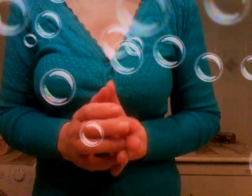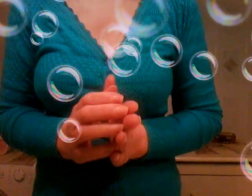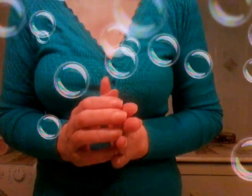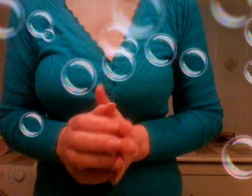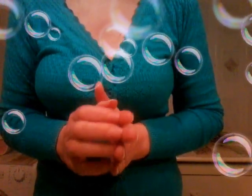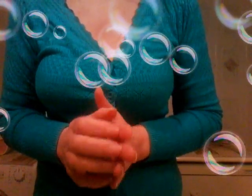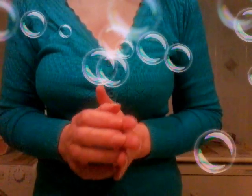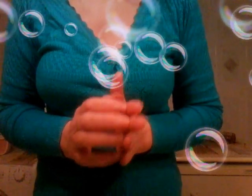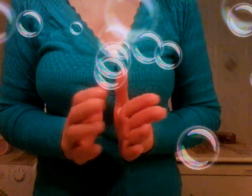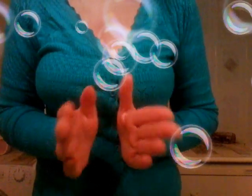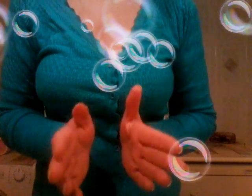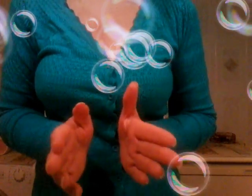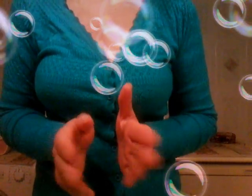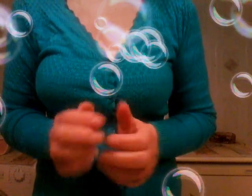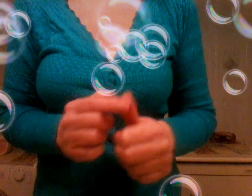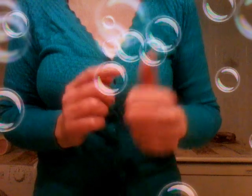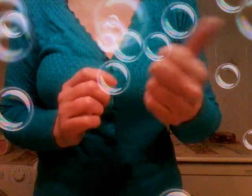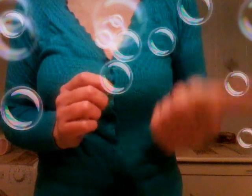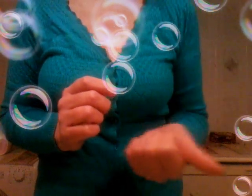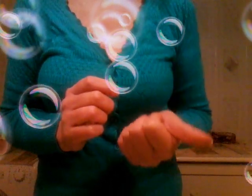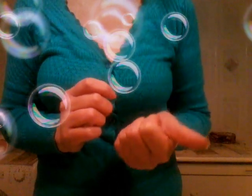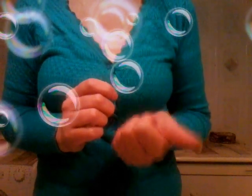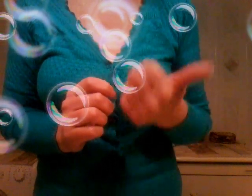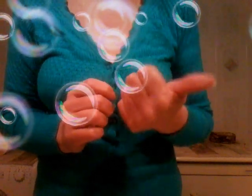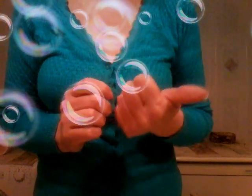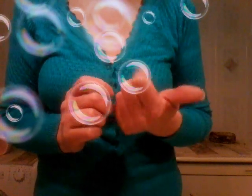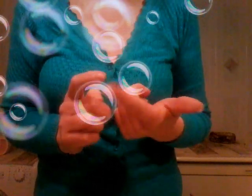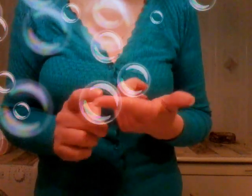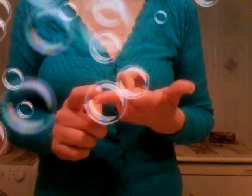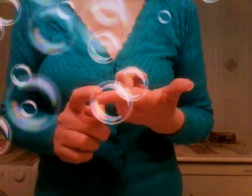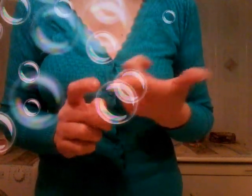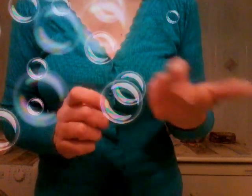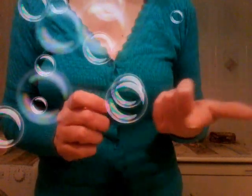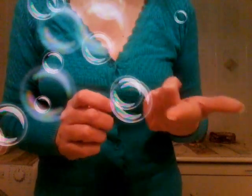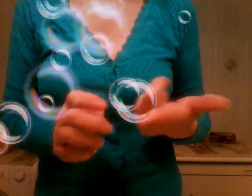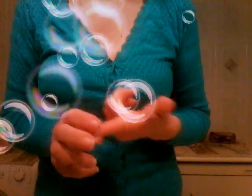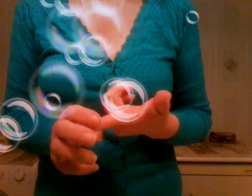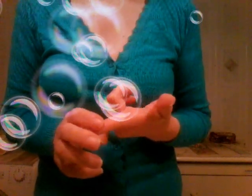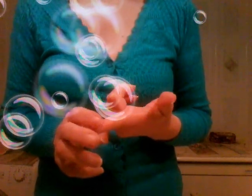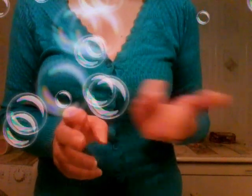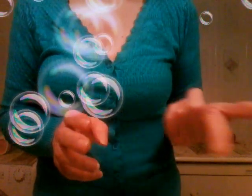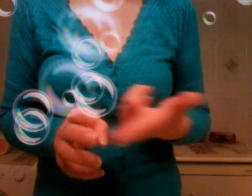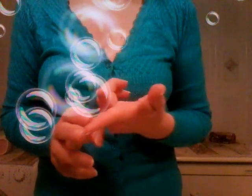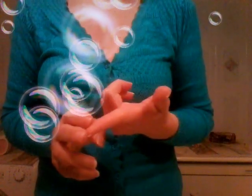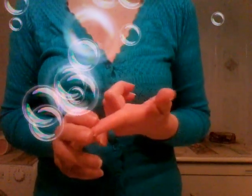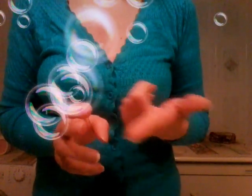se non è in grado di giudicare il reddito di cittadinanza che cos'è cosa vuol dire un uomo prendere 300